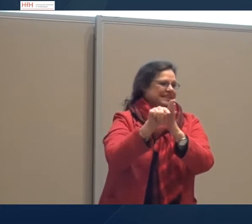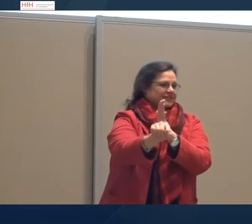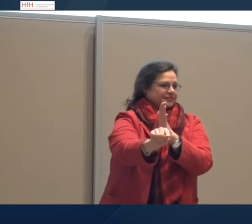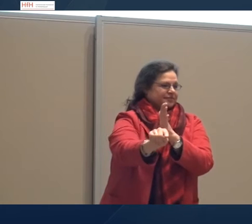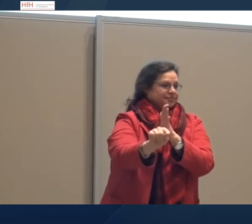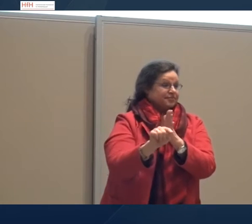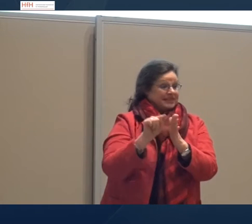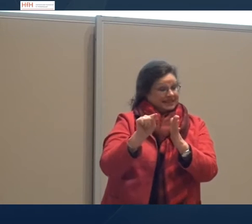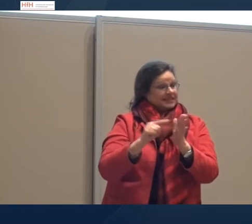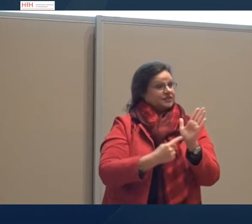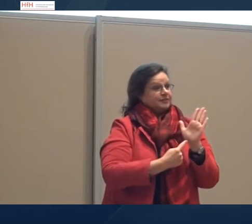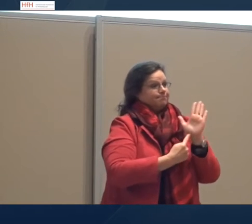dazu noch nähere Erläuterungen geben.